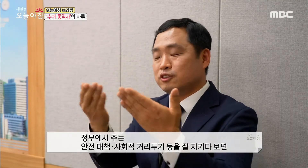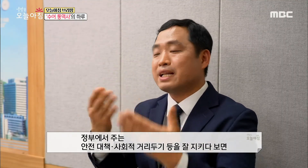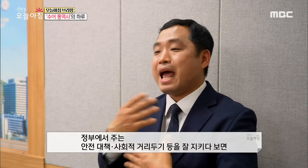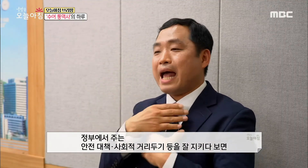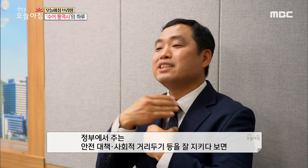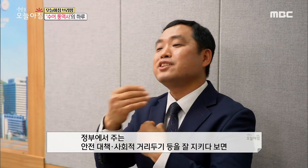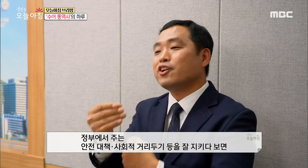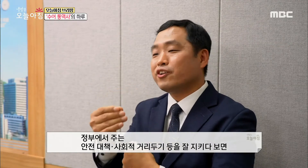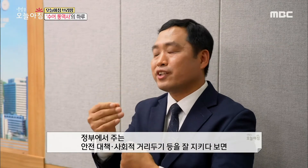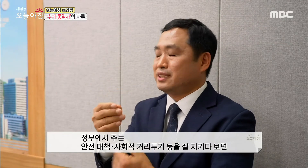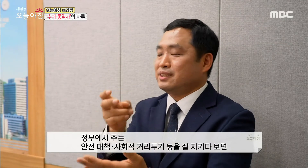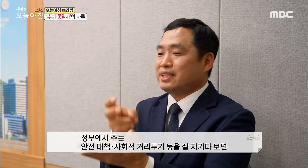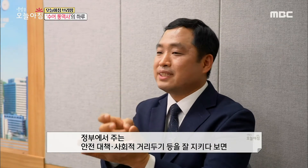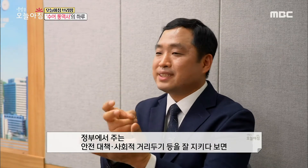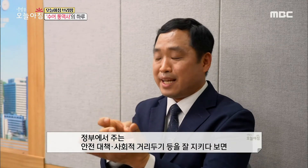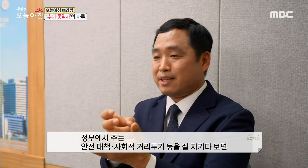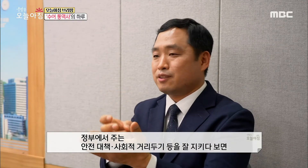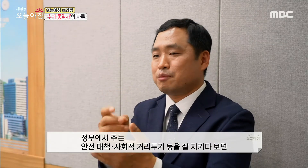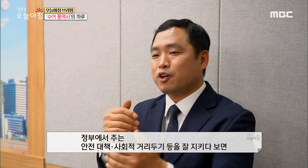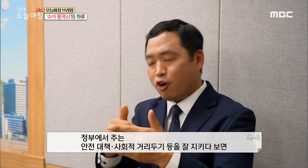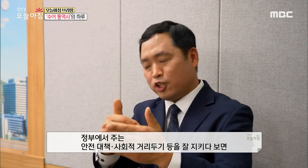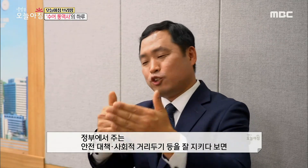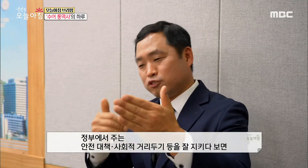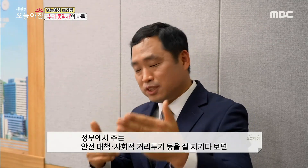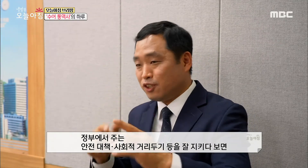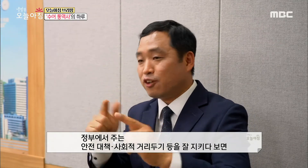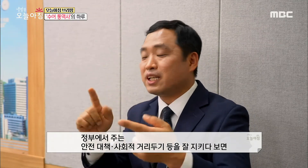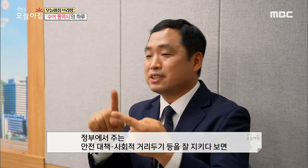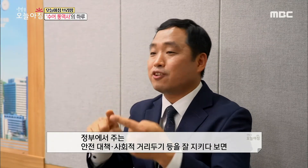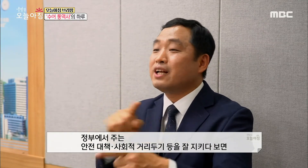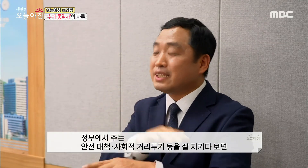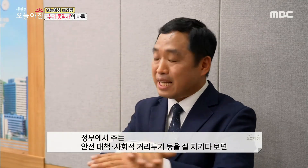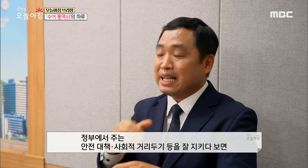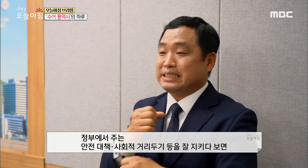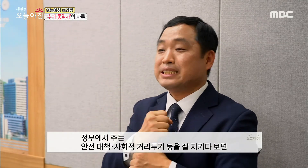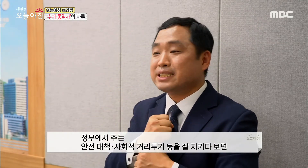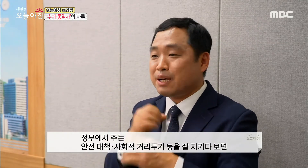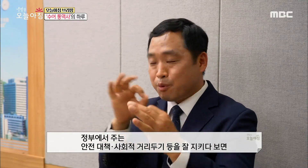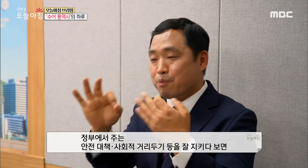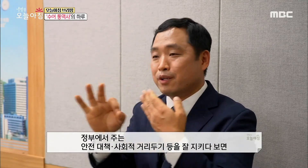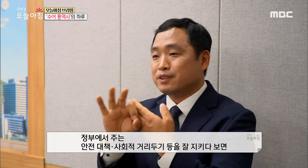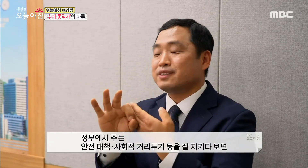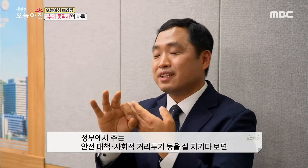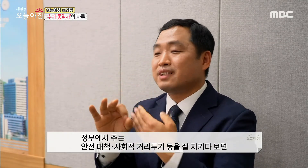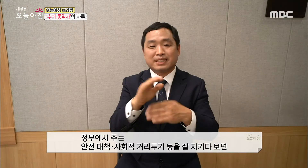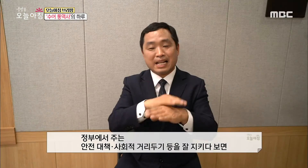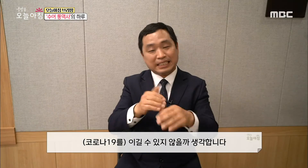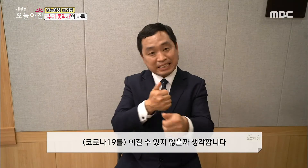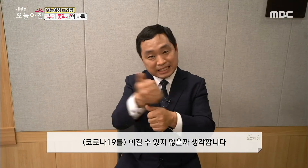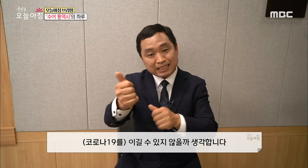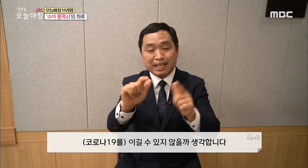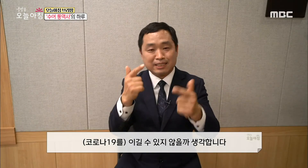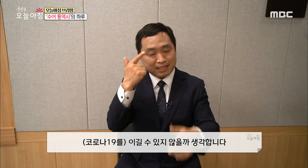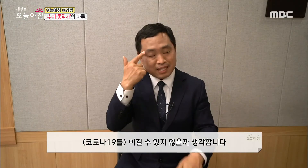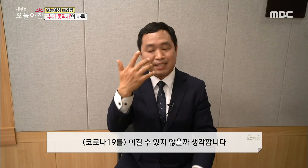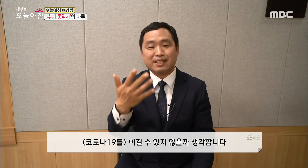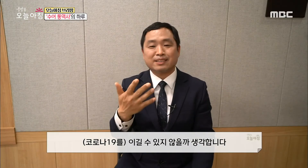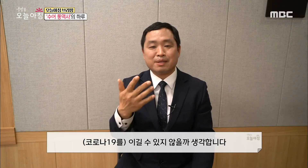안전 대책, 거리두기 여러 가지를 잘 지키다 보면 잘 이기지 않을까 생각됩니다